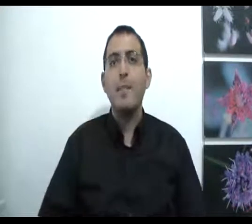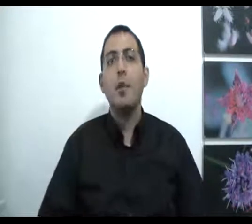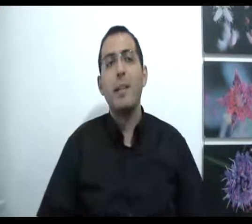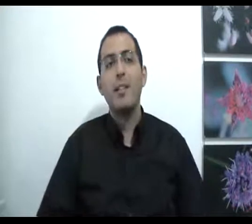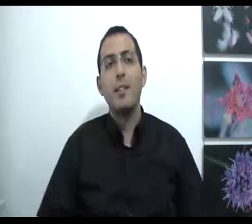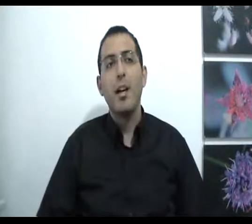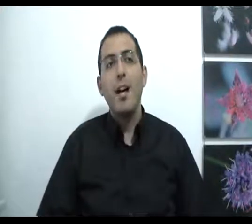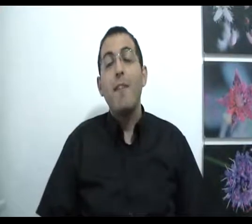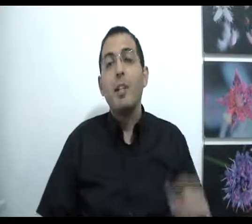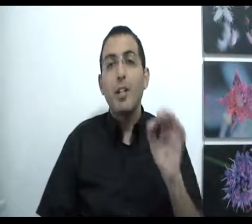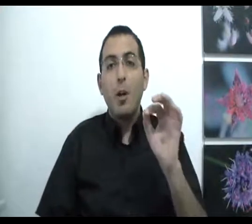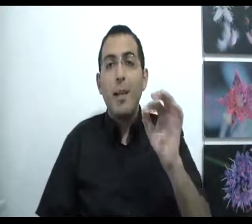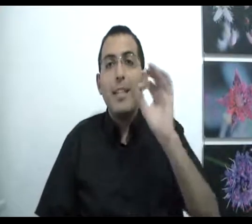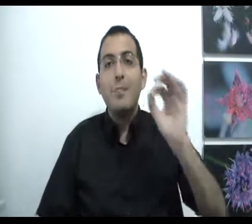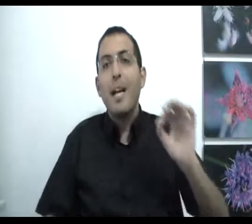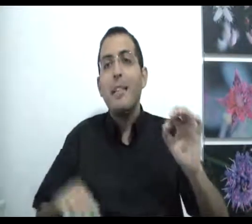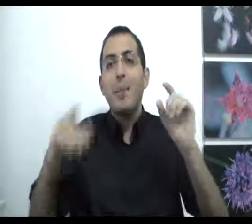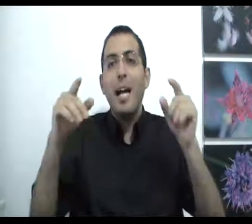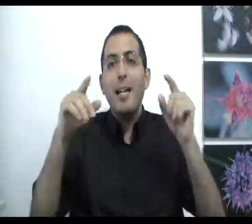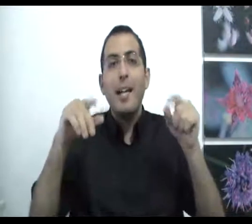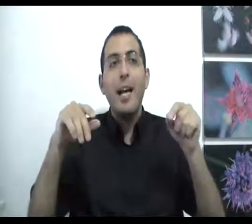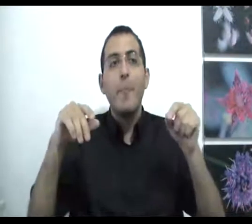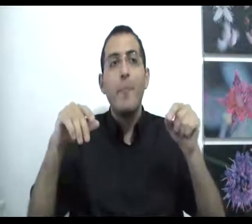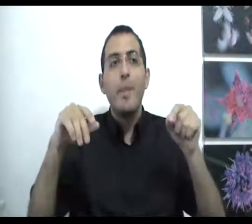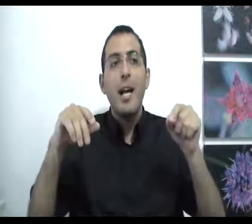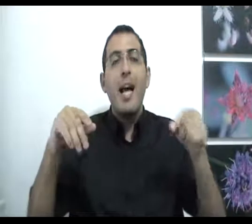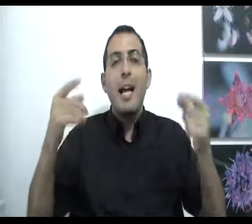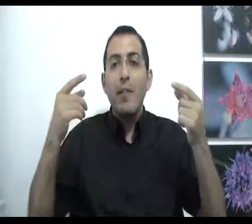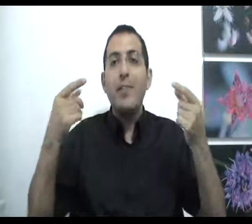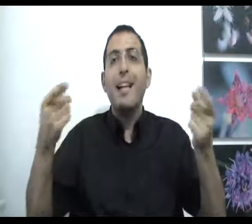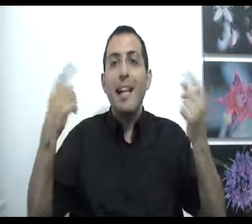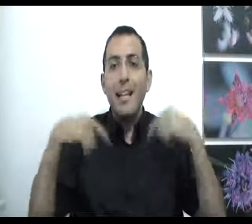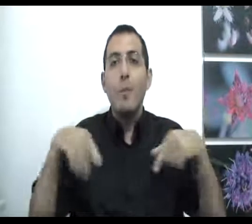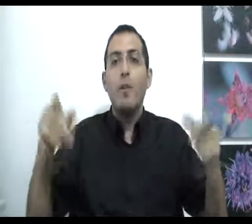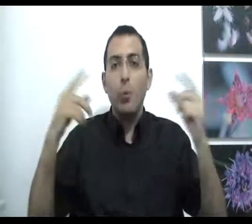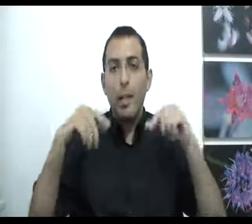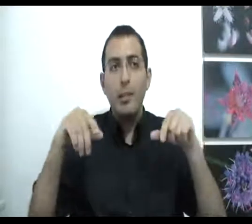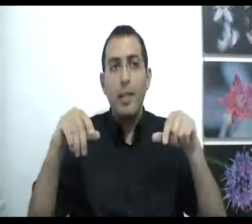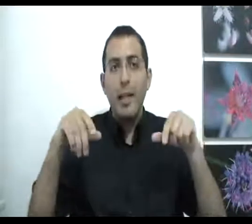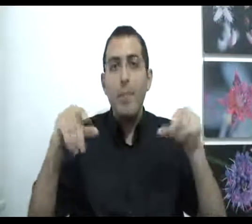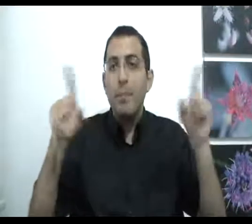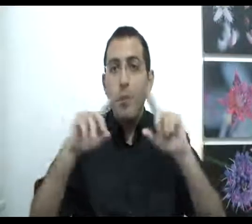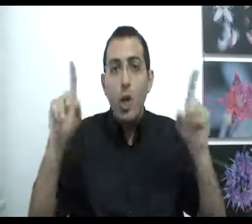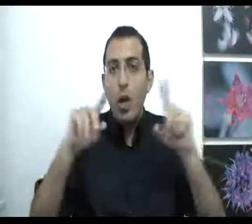האמת אובייקטיבית. אבל כשאתה אומר לצמיכה את המילה אני קיים, האם ודאי לך באופן מוחלט שאתה קיים? לא.